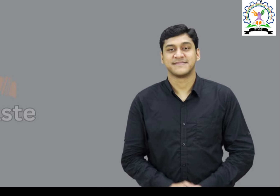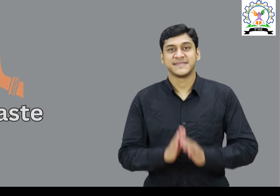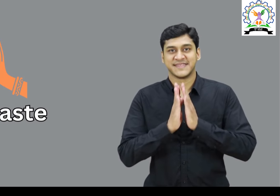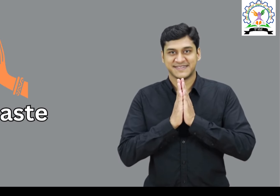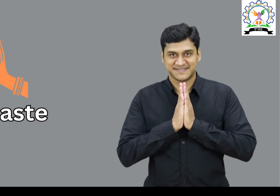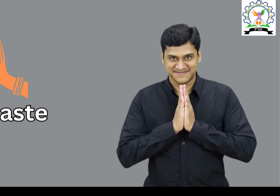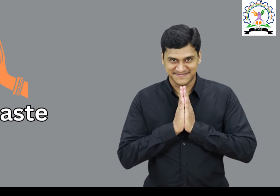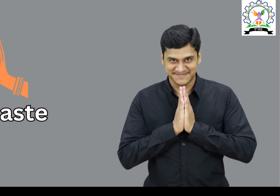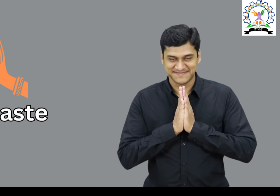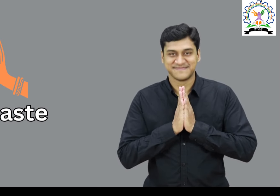नमस्ते